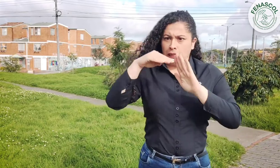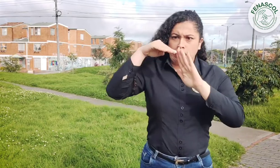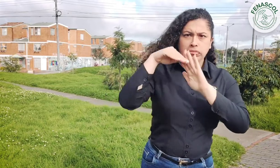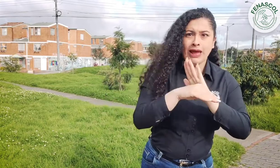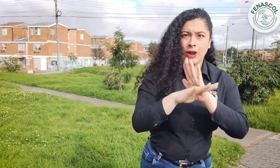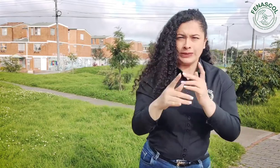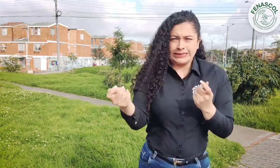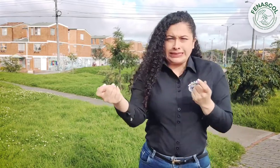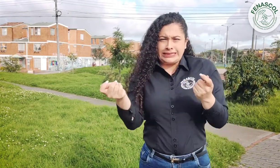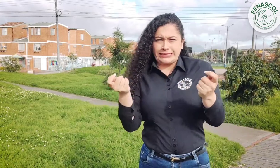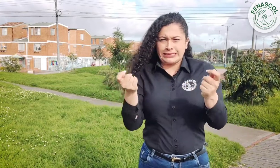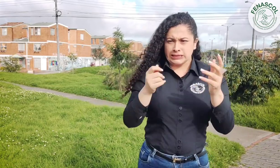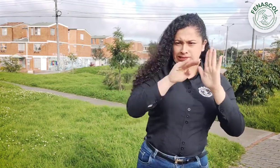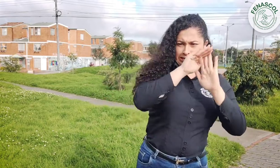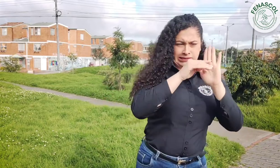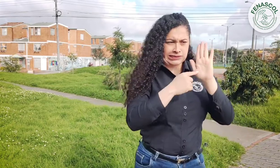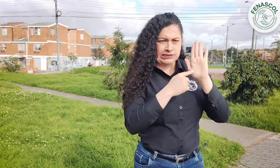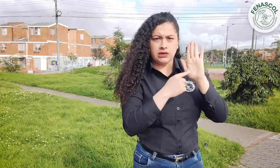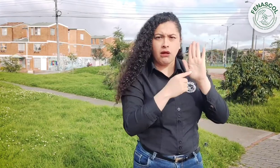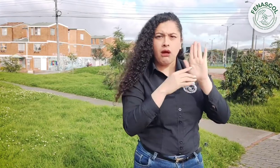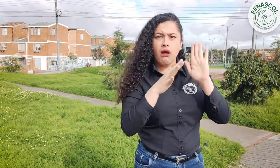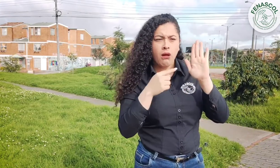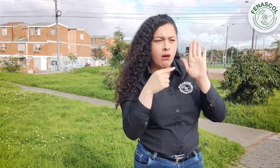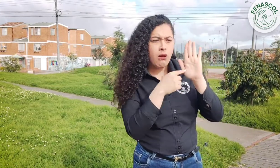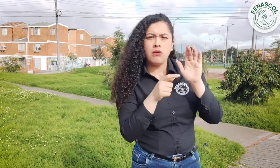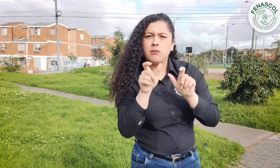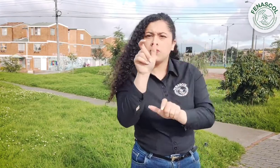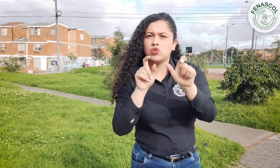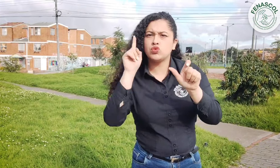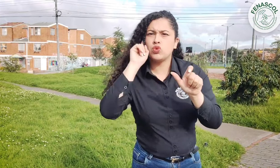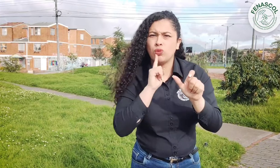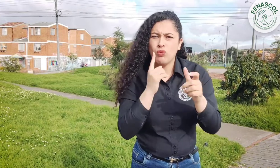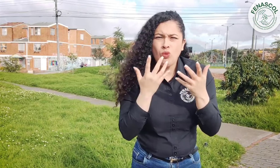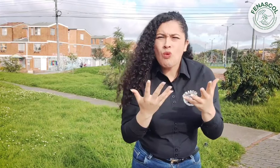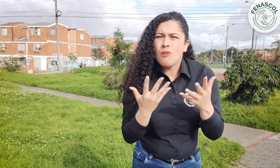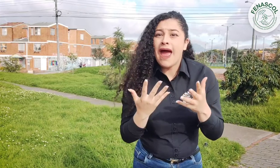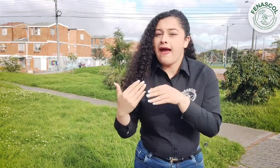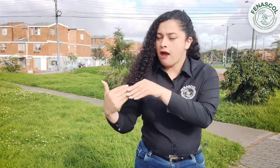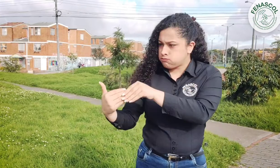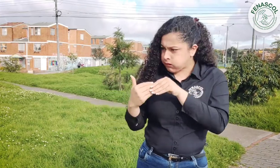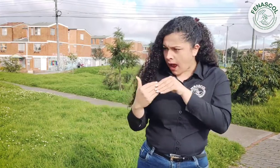social de las comunidades de personas sordas en el mundo.